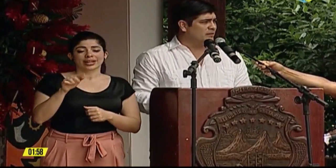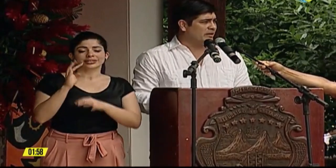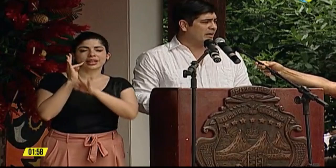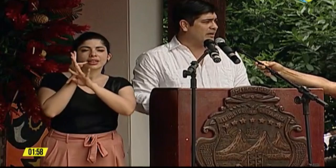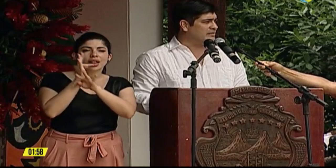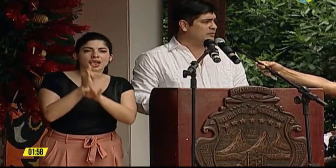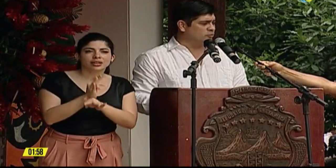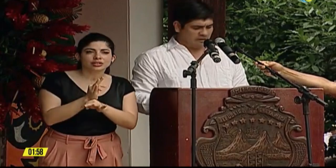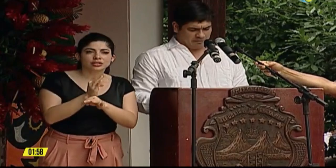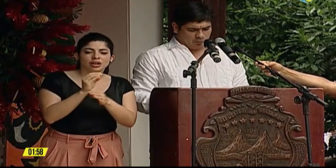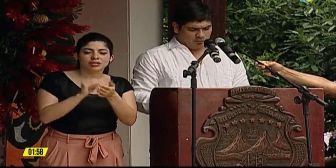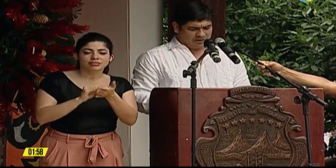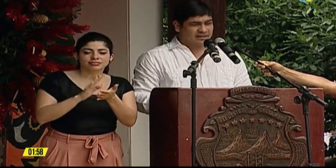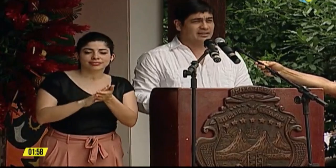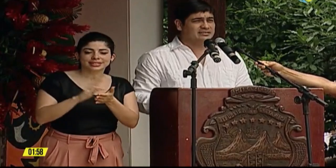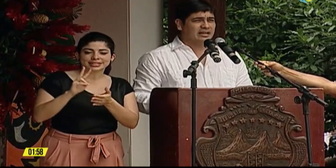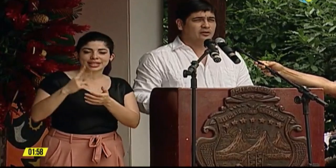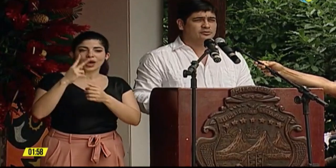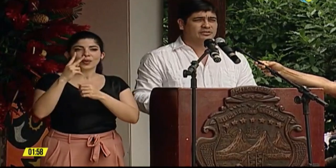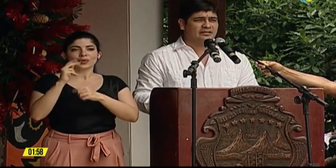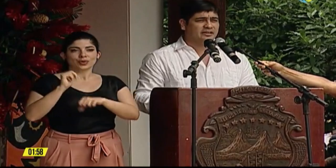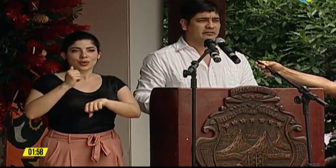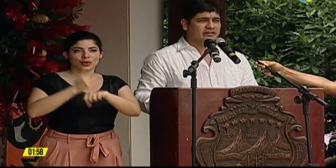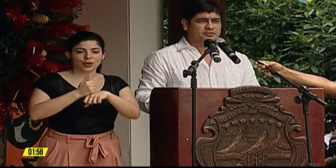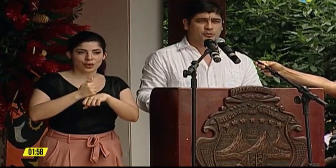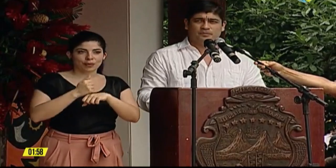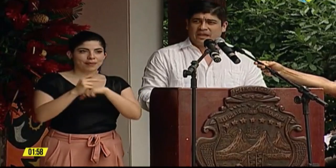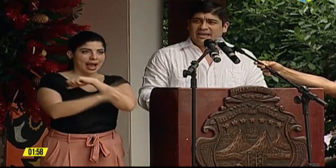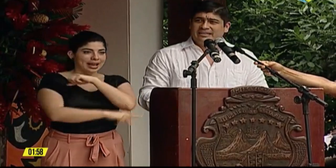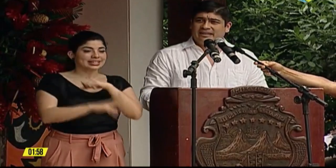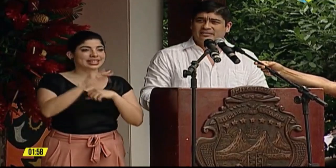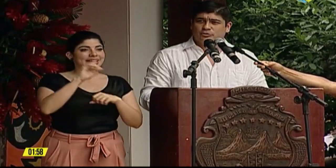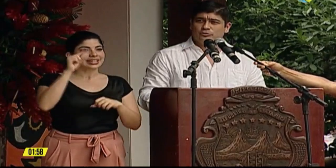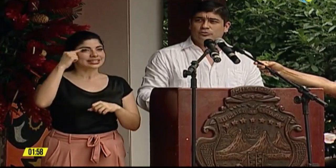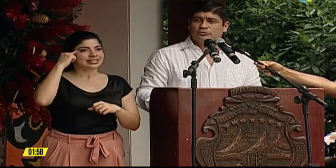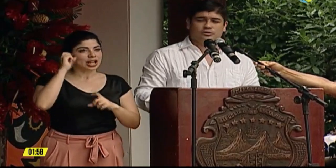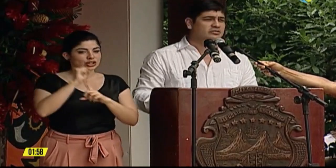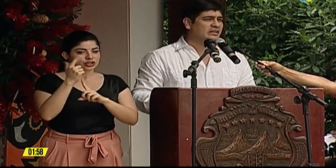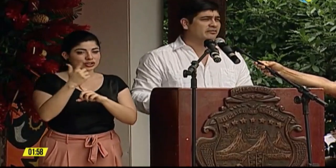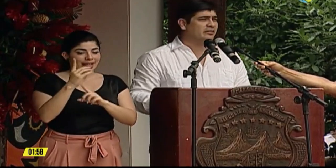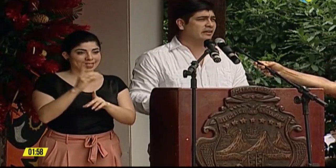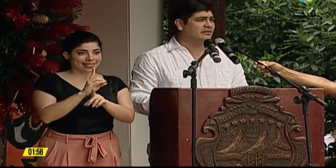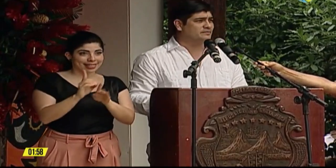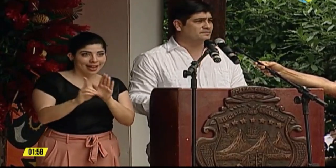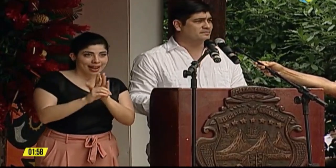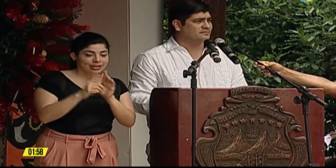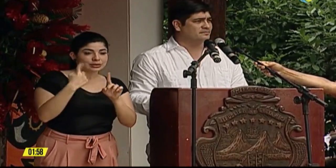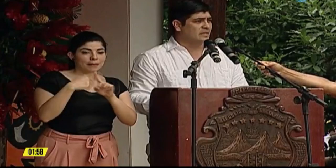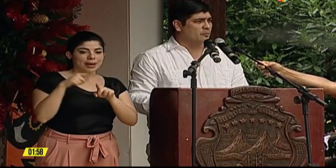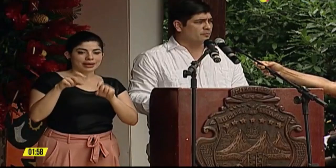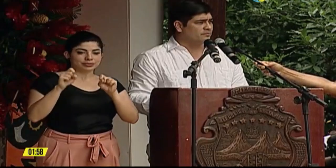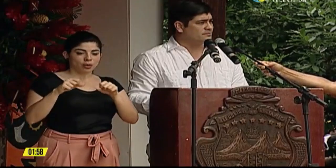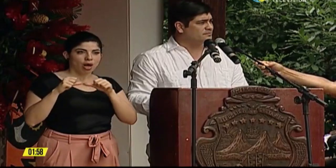enmarcada en la Segunda República y en el Estado Social de Derecho, y de su sostenibilidad.